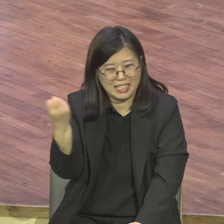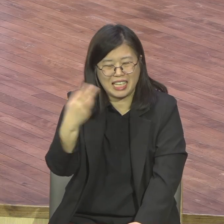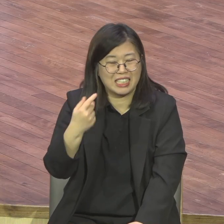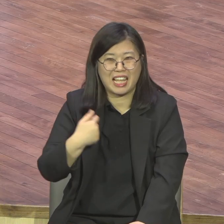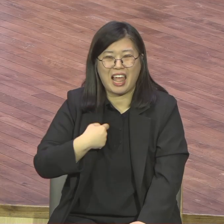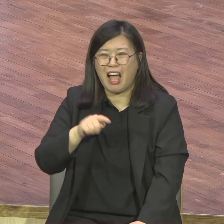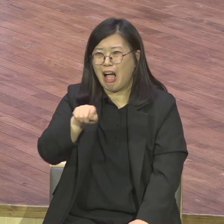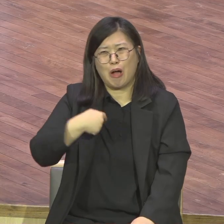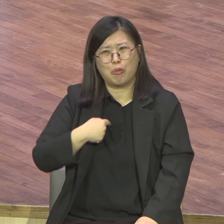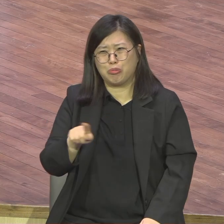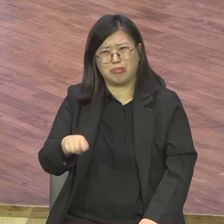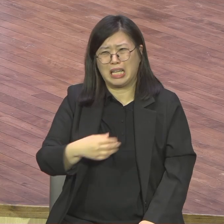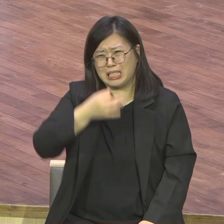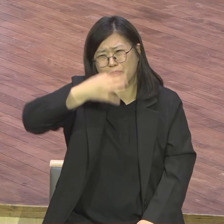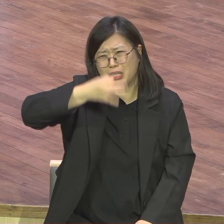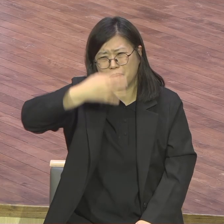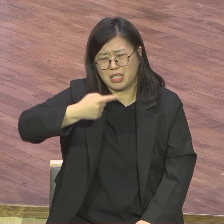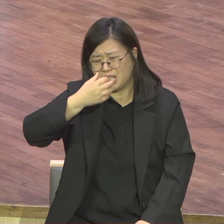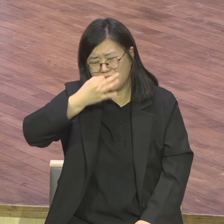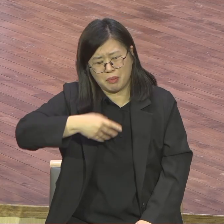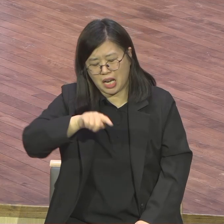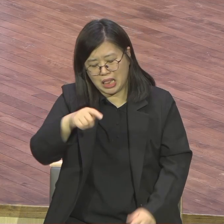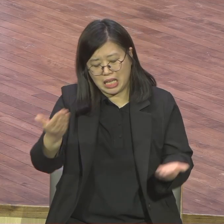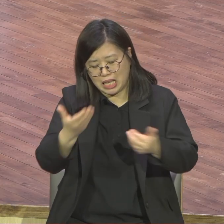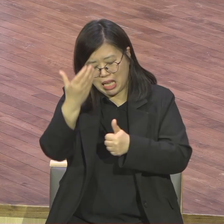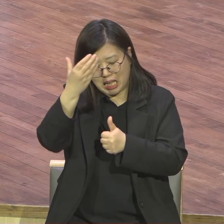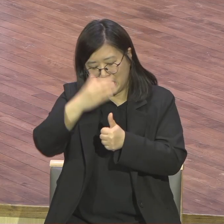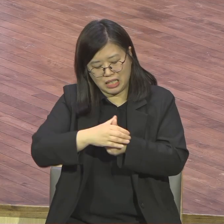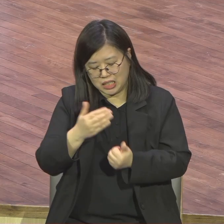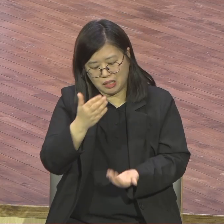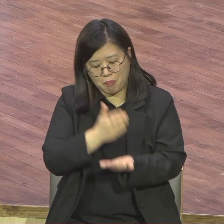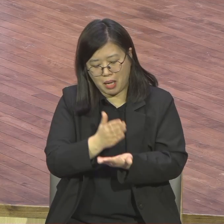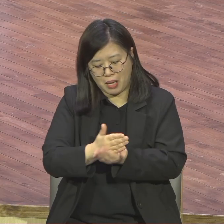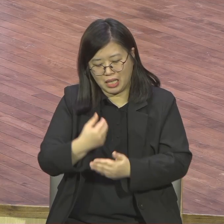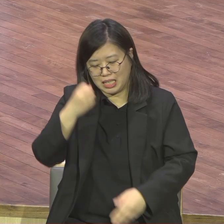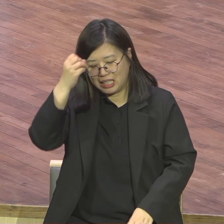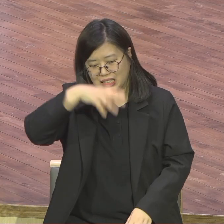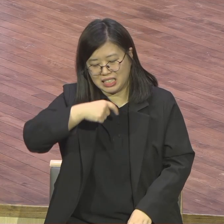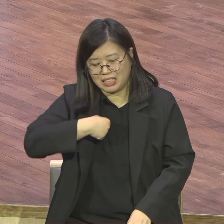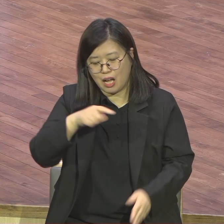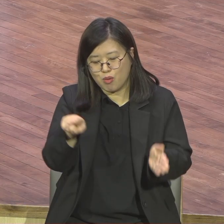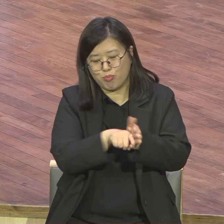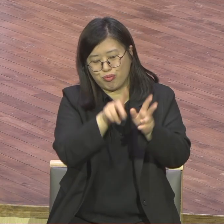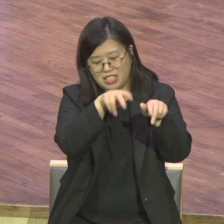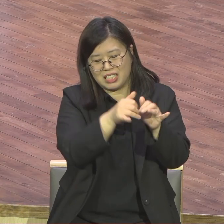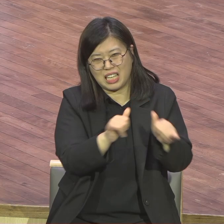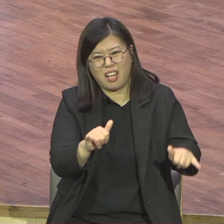이제는 어쩔 수 없이 이제는 우리 여운교와 정목사 같이 가야 되는데